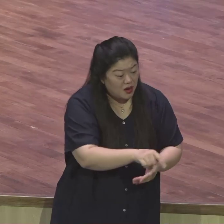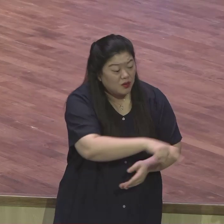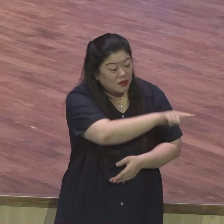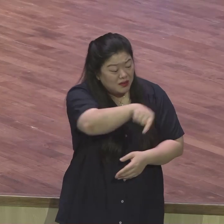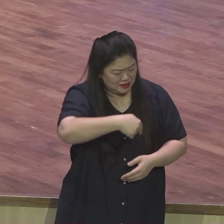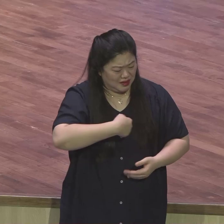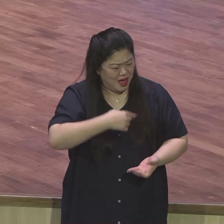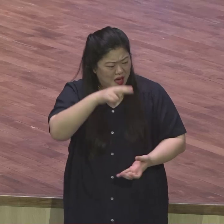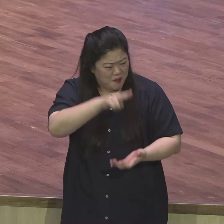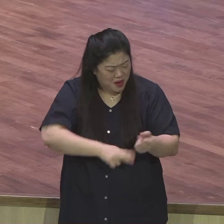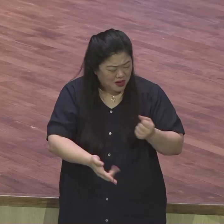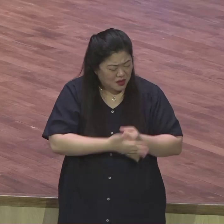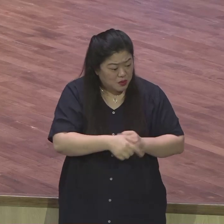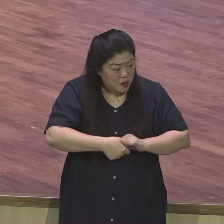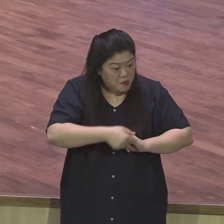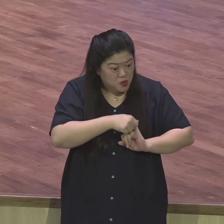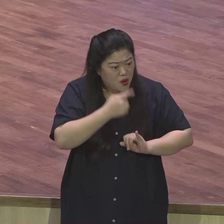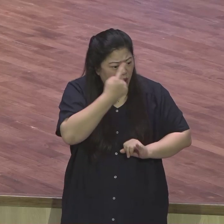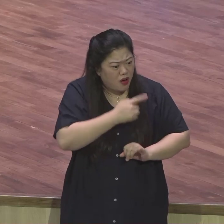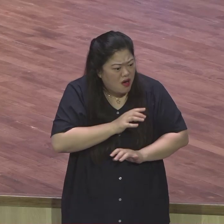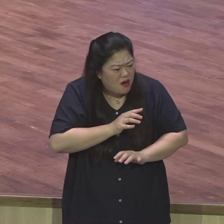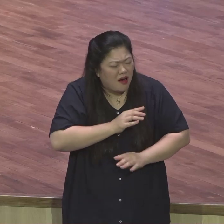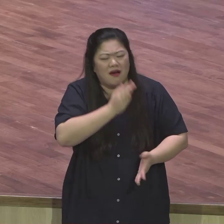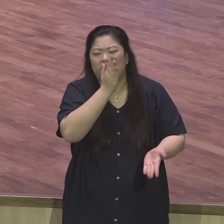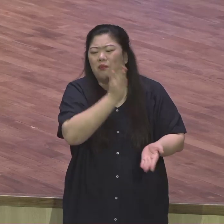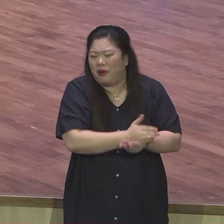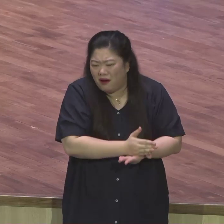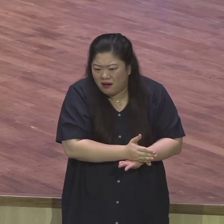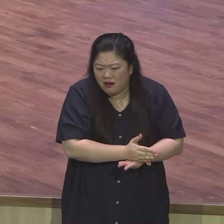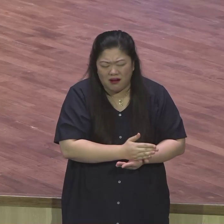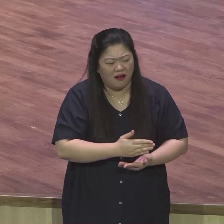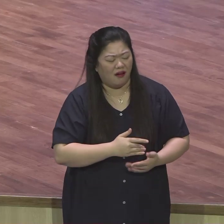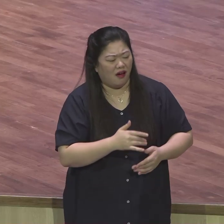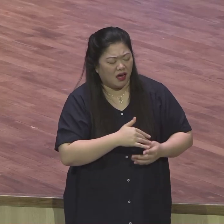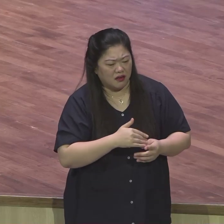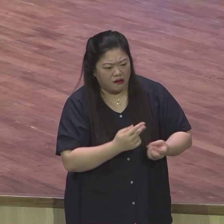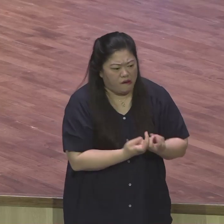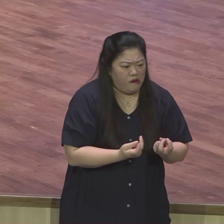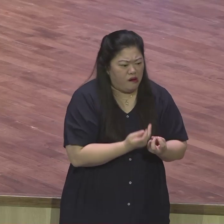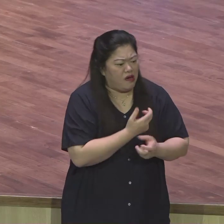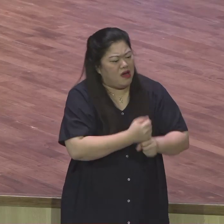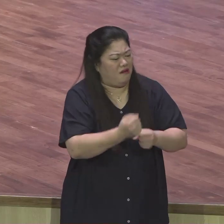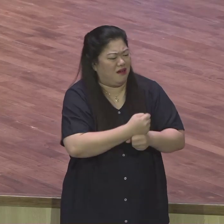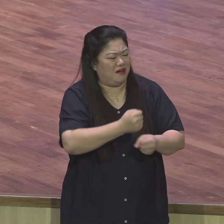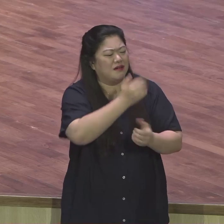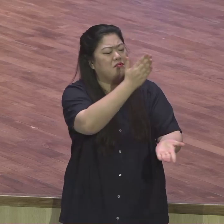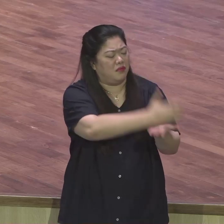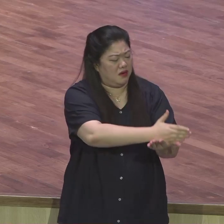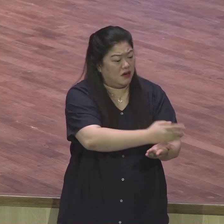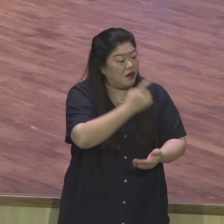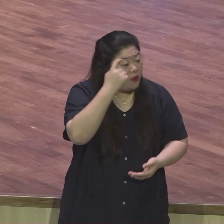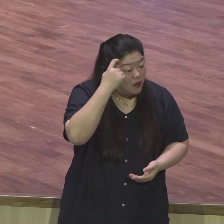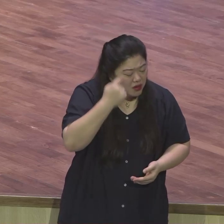근심하지 마소서 한탄하지 마소서 은약의 예정 속에 있는 자의 영적 여유와 멋입니다.